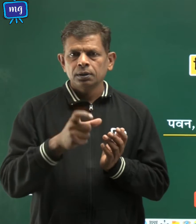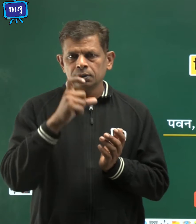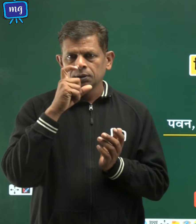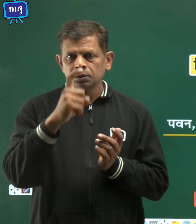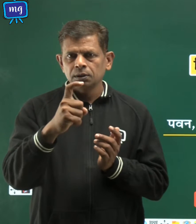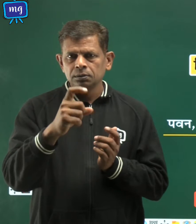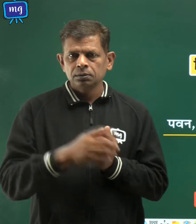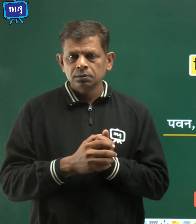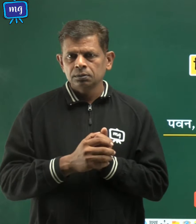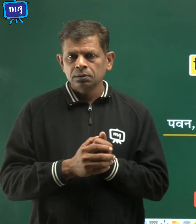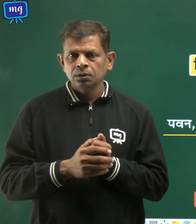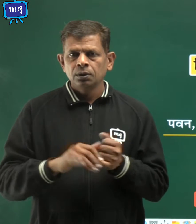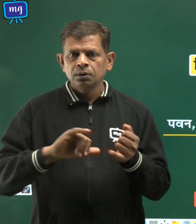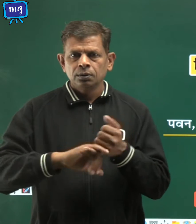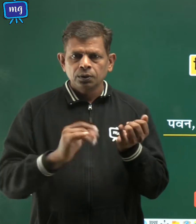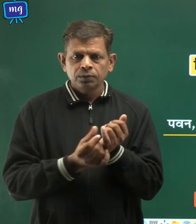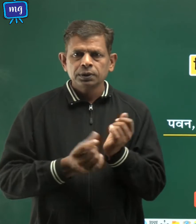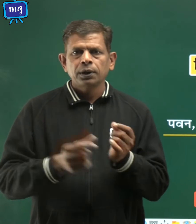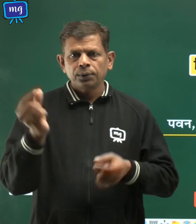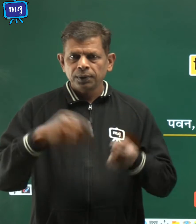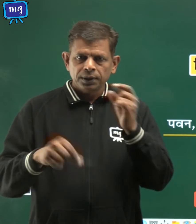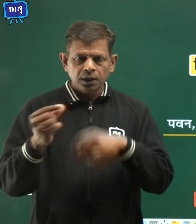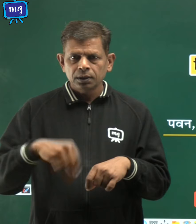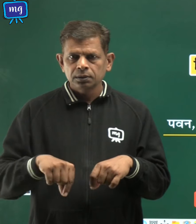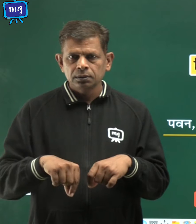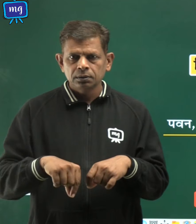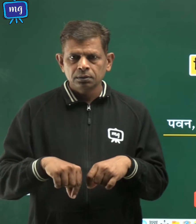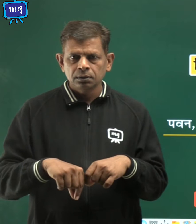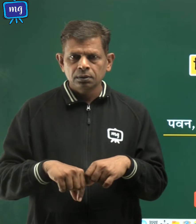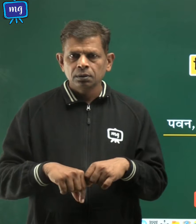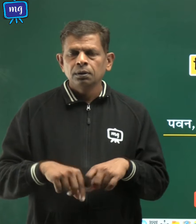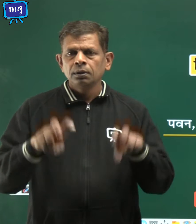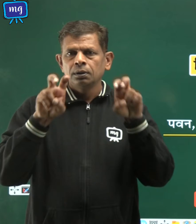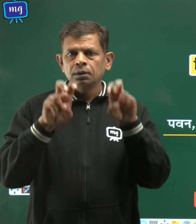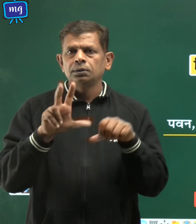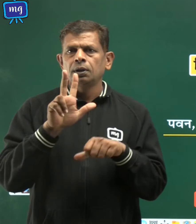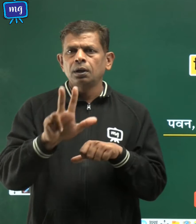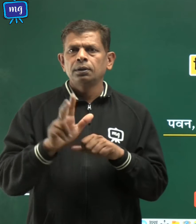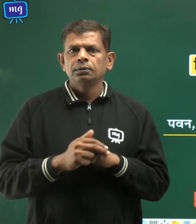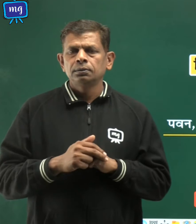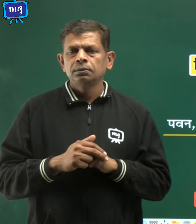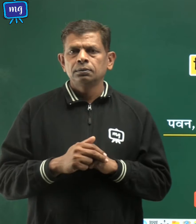विशे विज्ञान अध्याय आठ